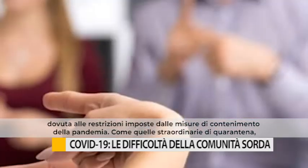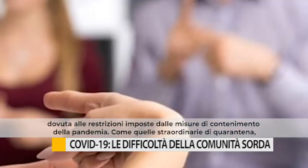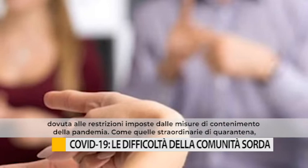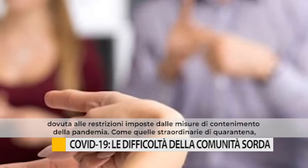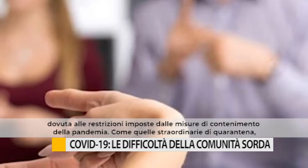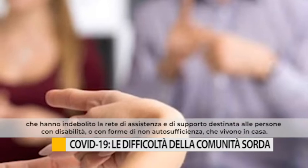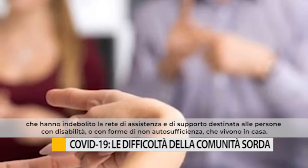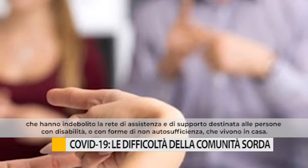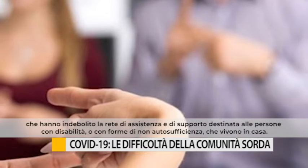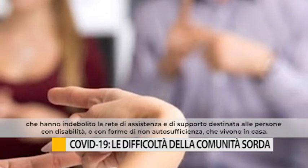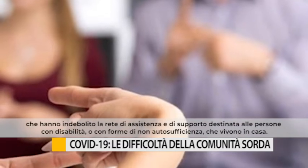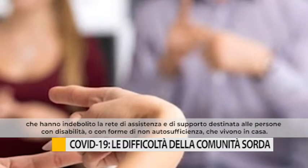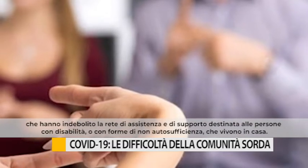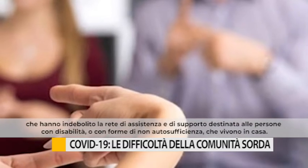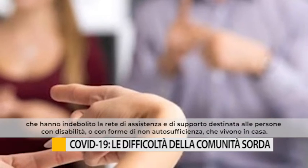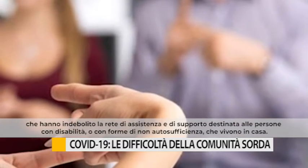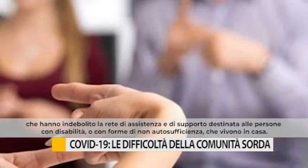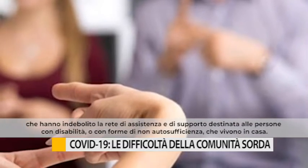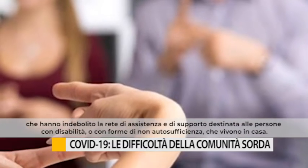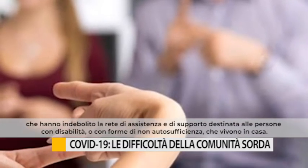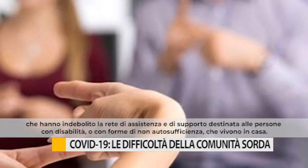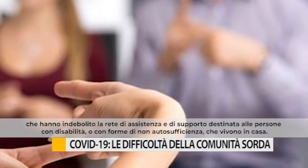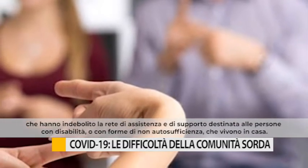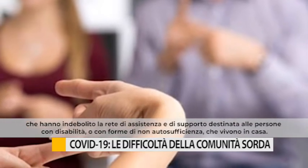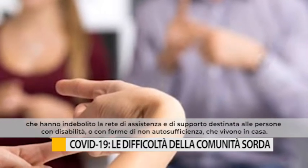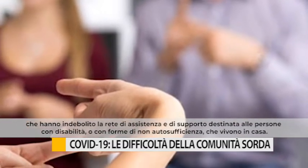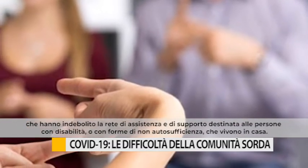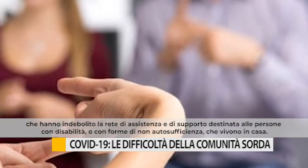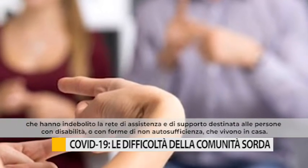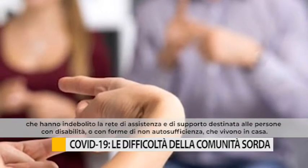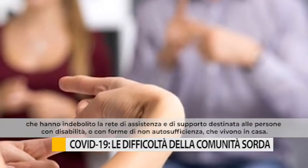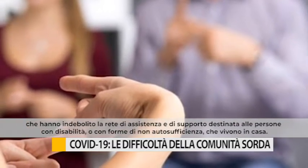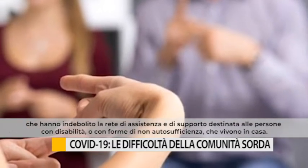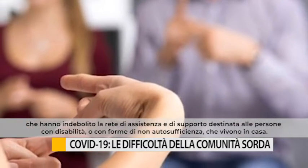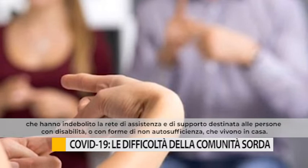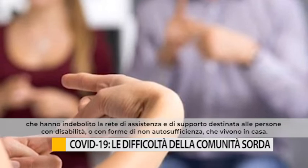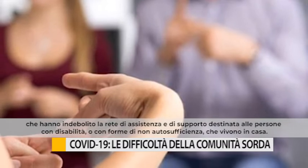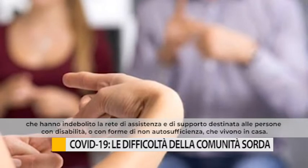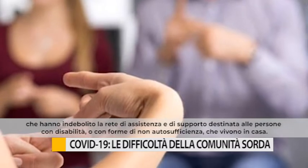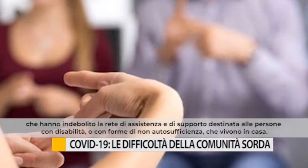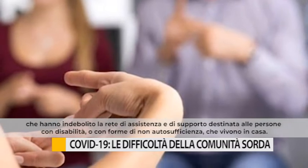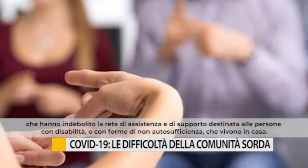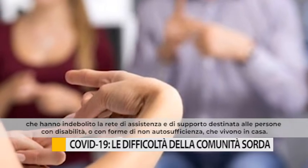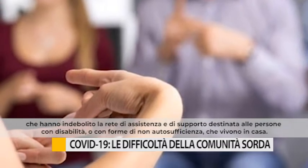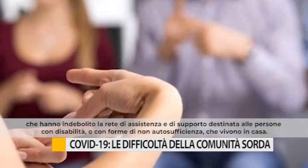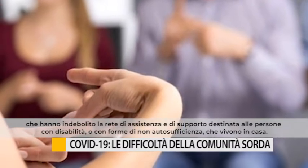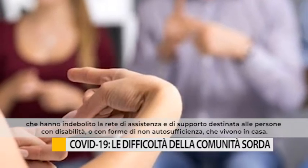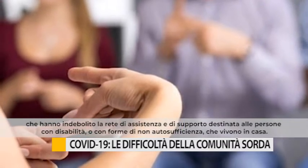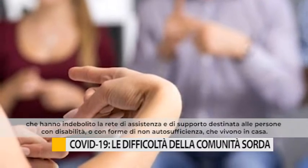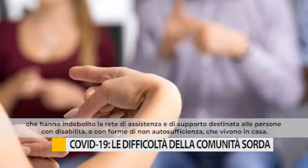quarantena che hanno indebolito la rete di assistenza e di supporto destinata alle persone con disabilità o con forme di